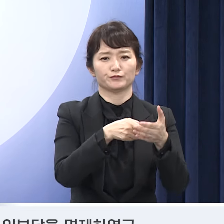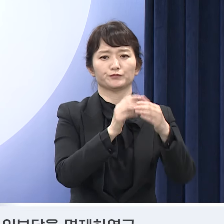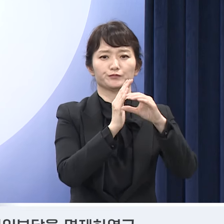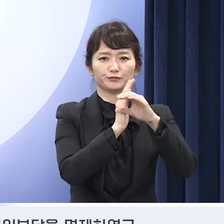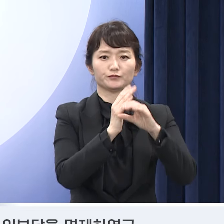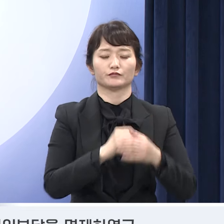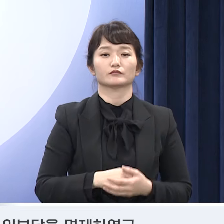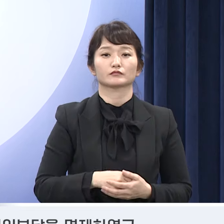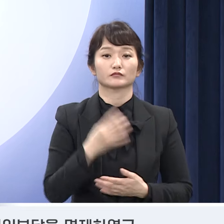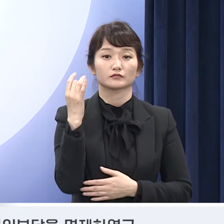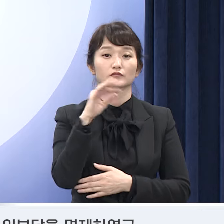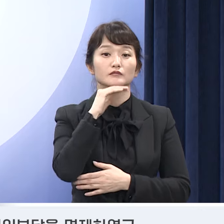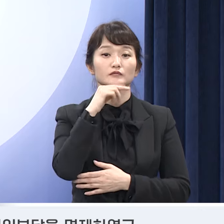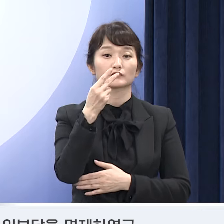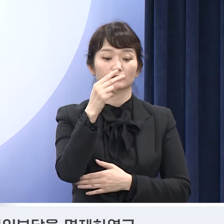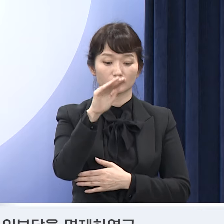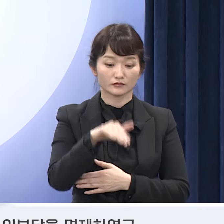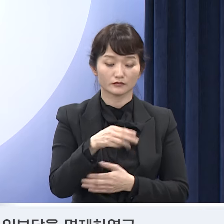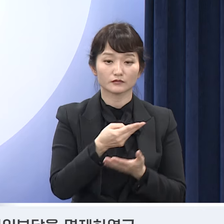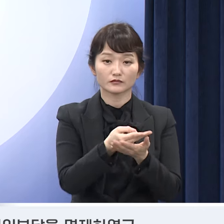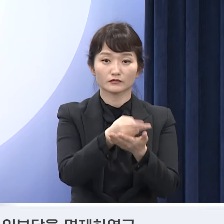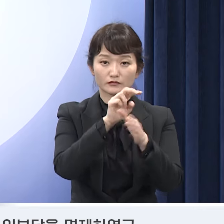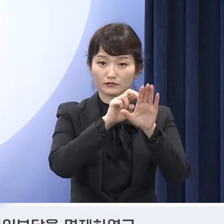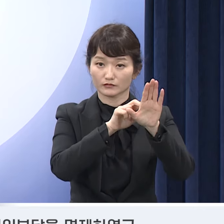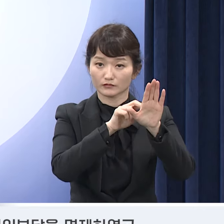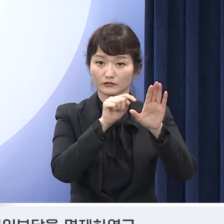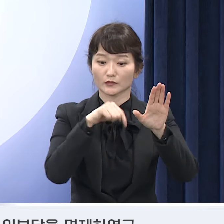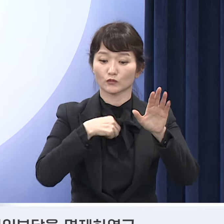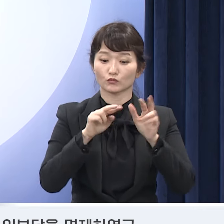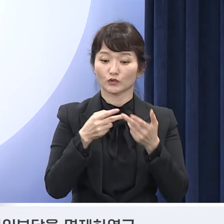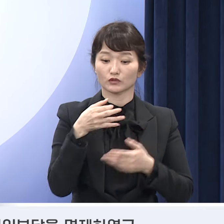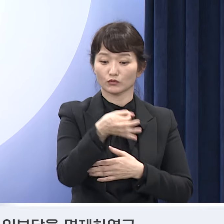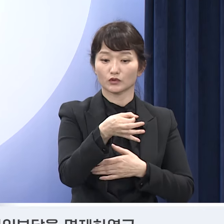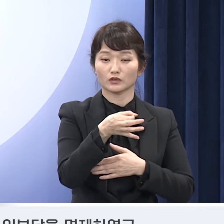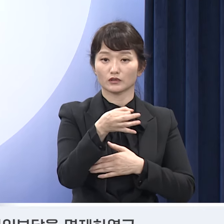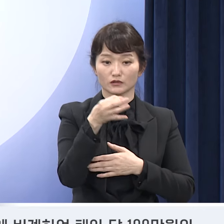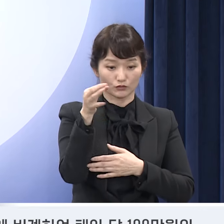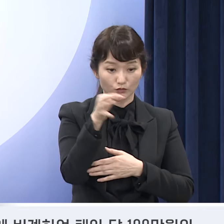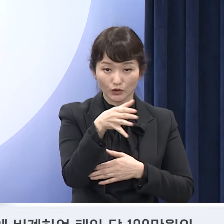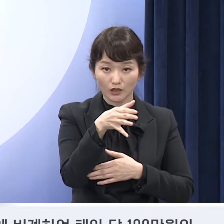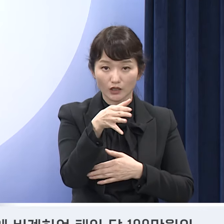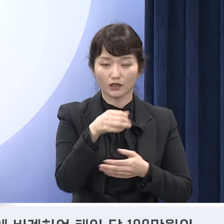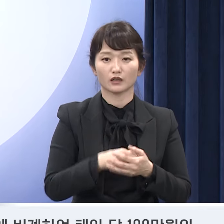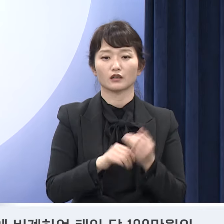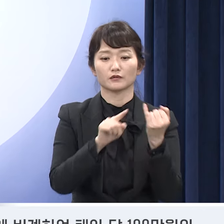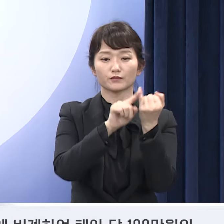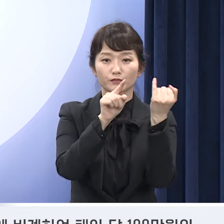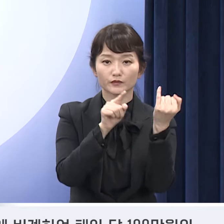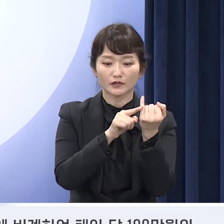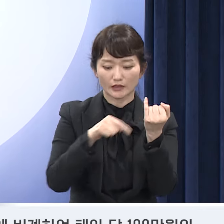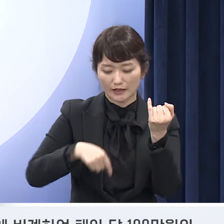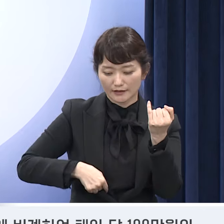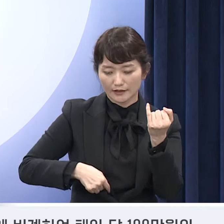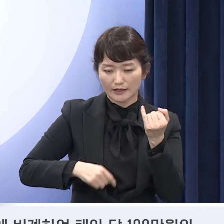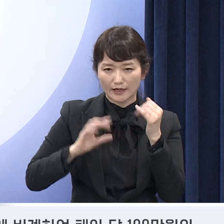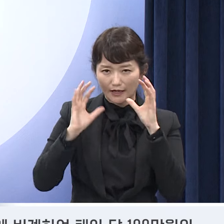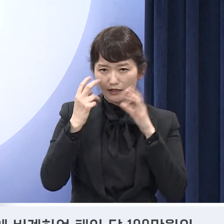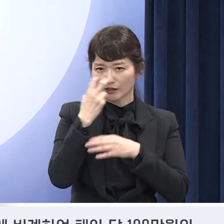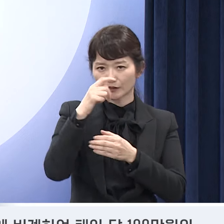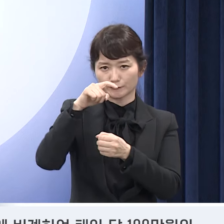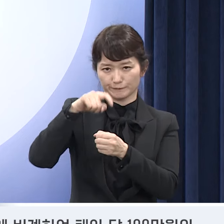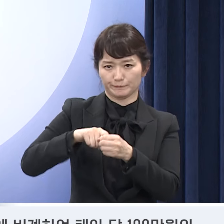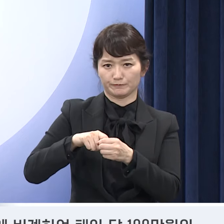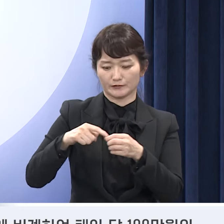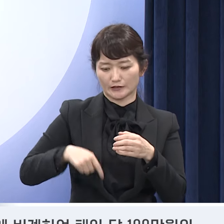올해부터 2세 미만 소아 입원 진료에 대한 본인 부담을 면제하였고 임산부 및 태아의 건강관리를 위해